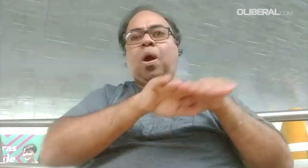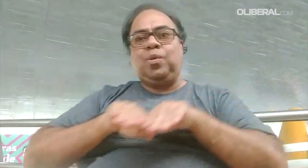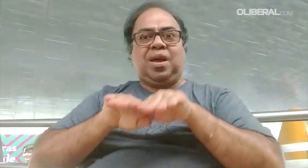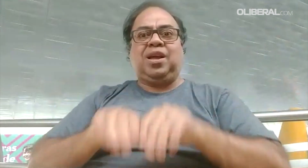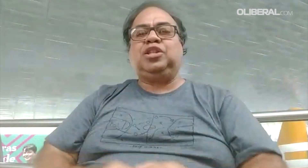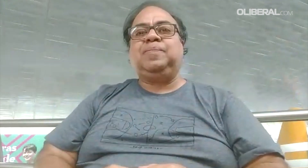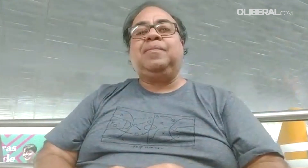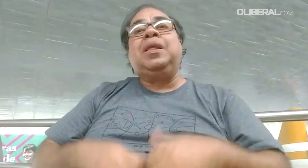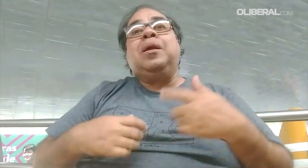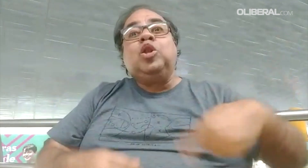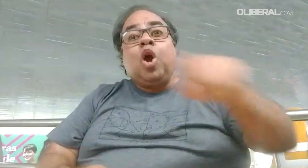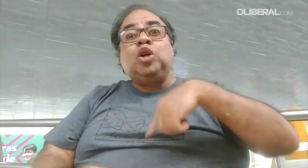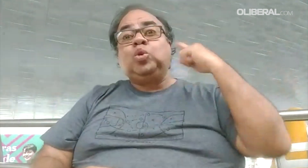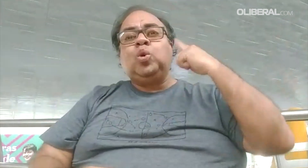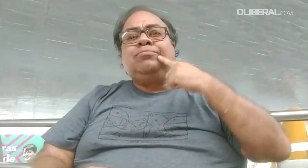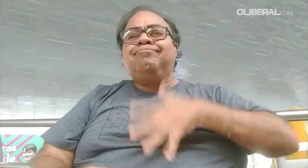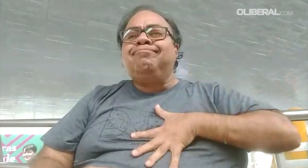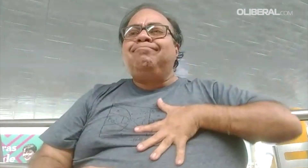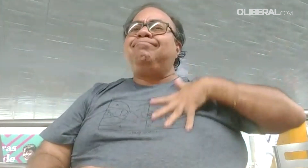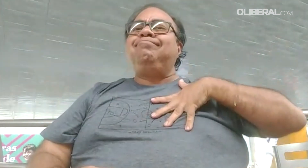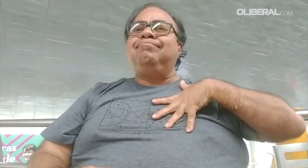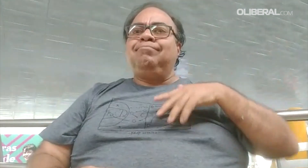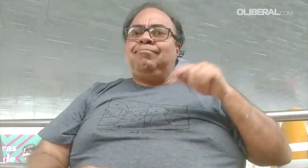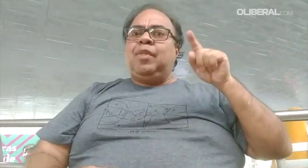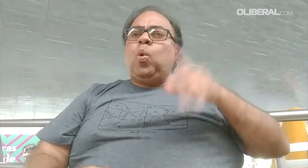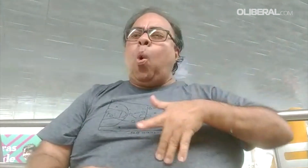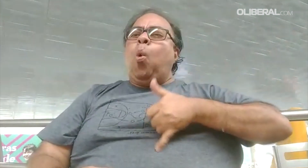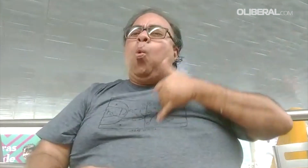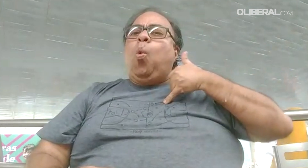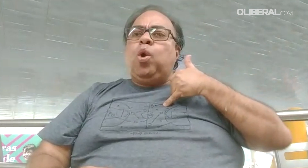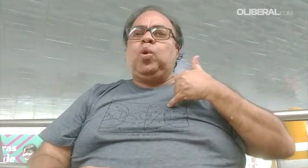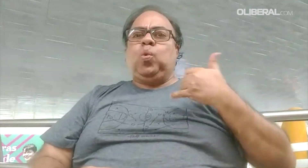estar aqui e ser surdo e estar aqui representando essa comunidade.